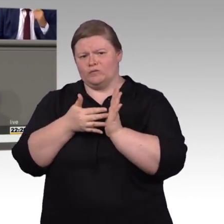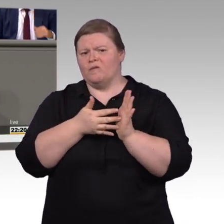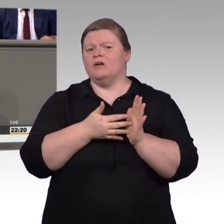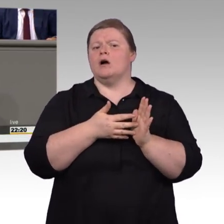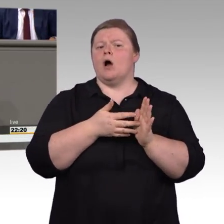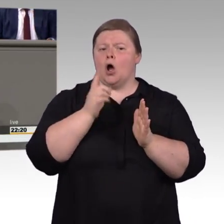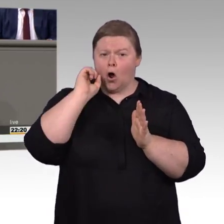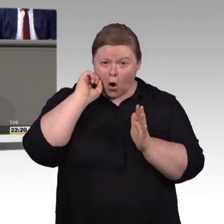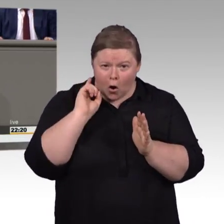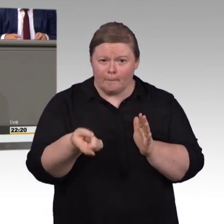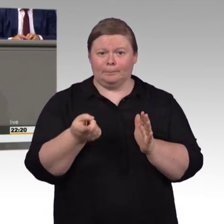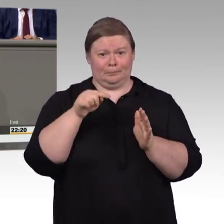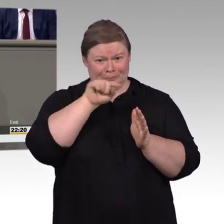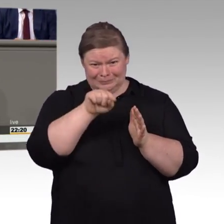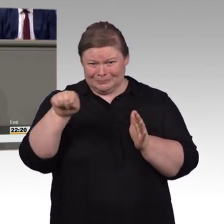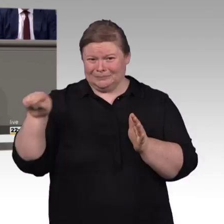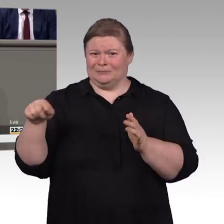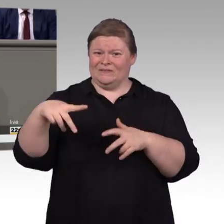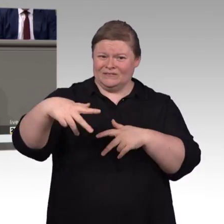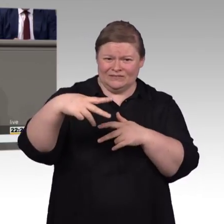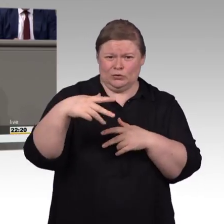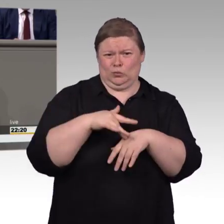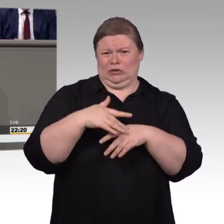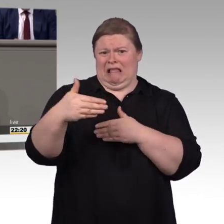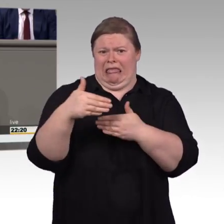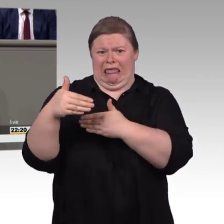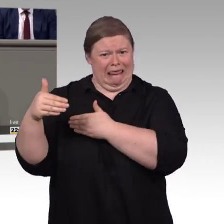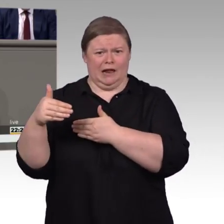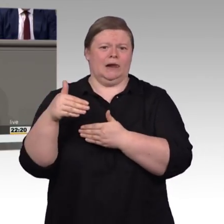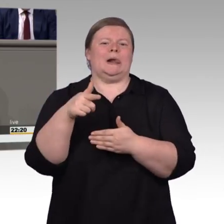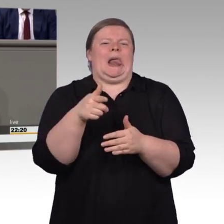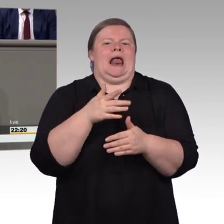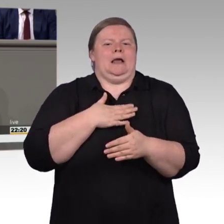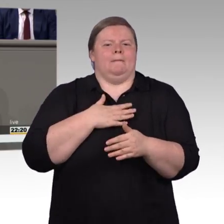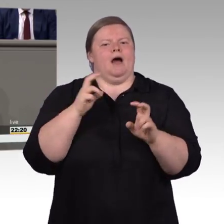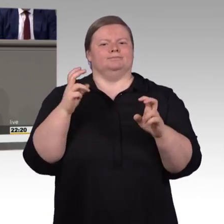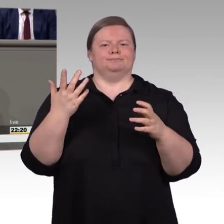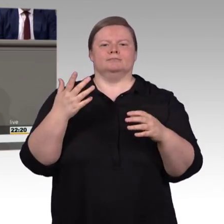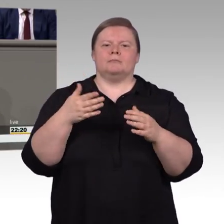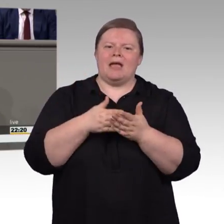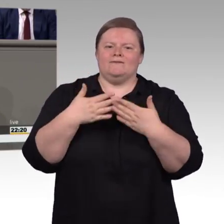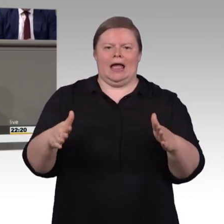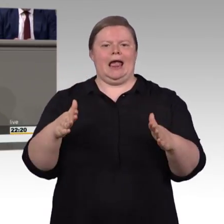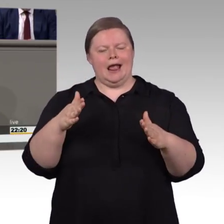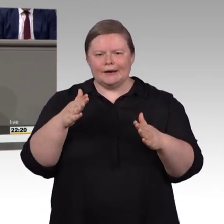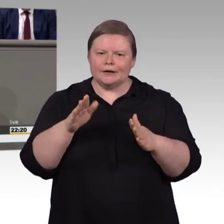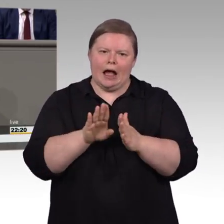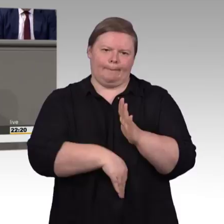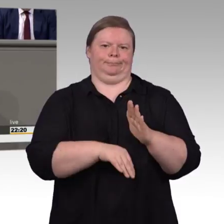intensiv prüfen, von einer entsprechenden barrierefreien Gestaltung ausgenommen werden können, aber auch nur dann, wenn